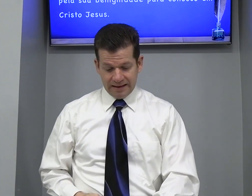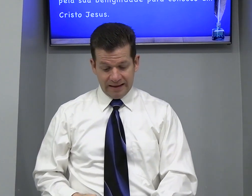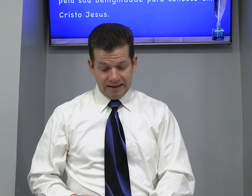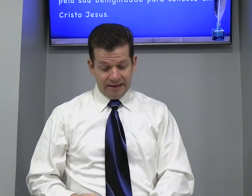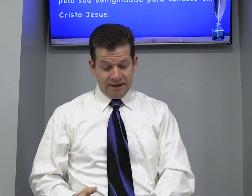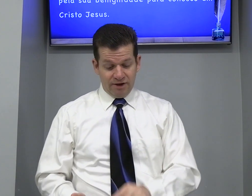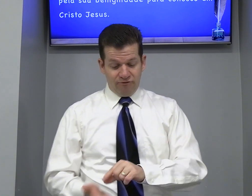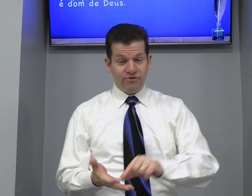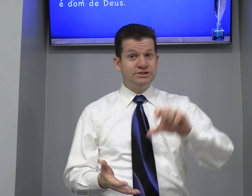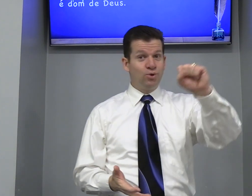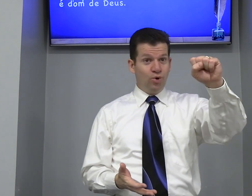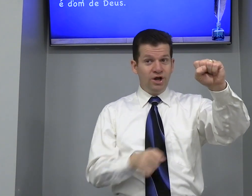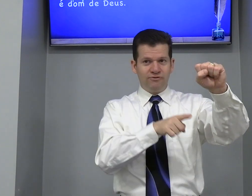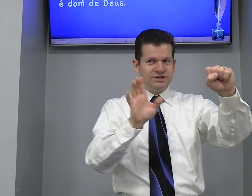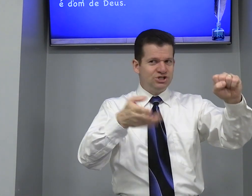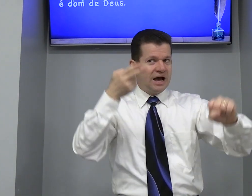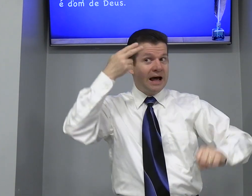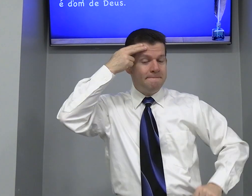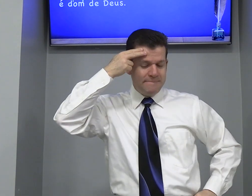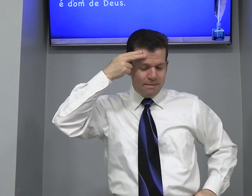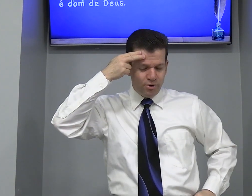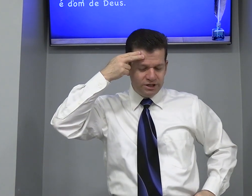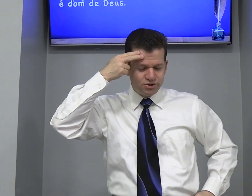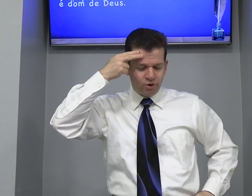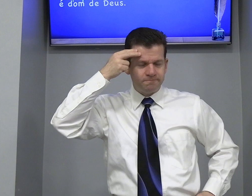Versículo 8 Você já Memorizou